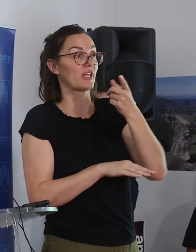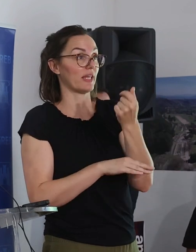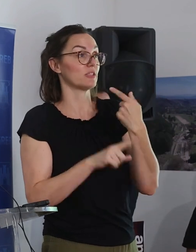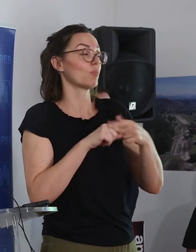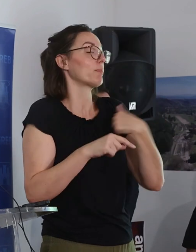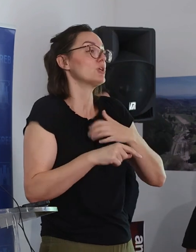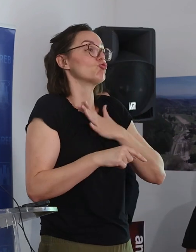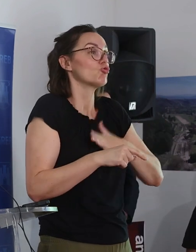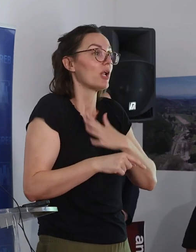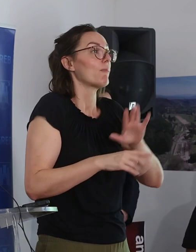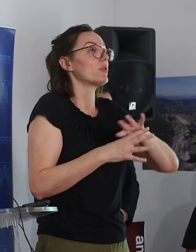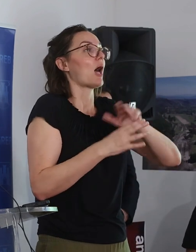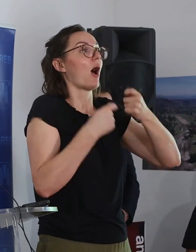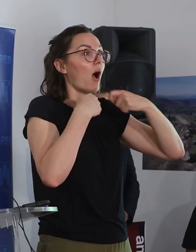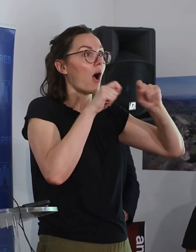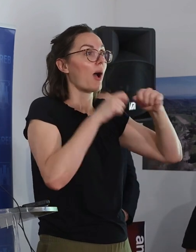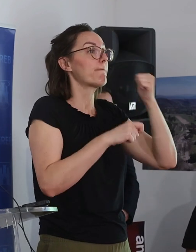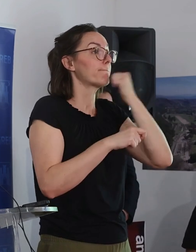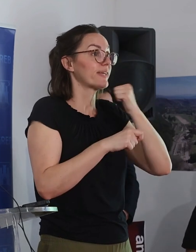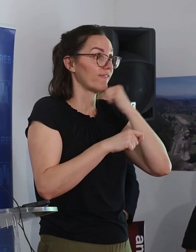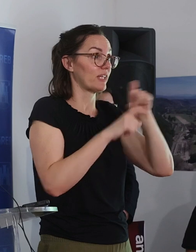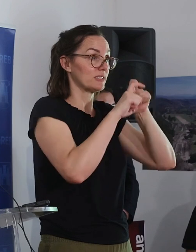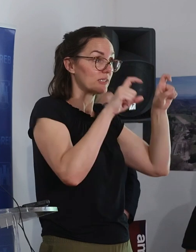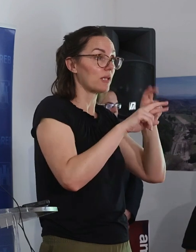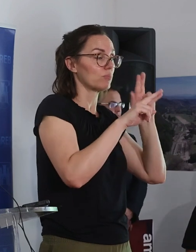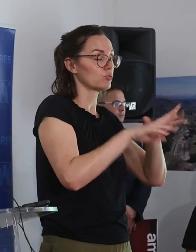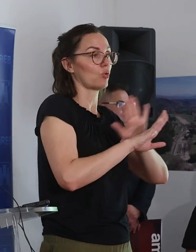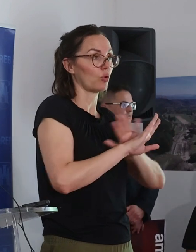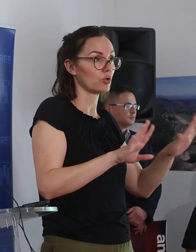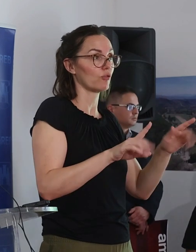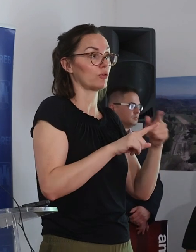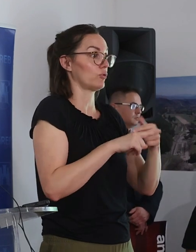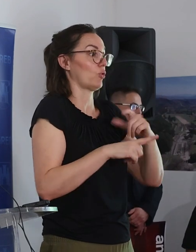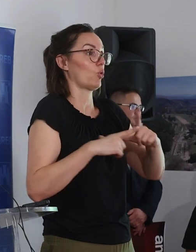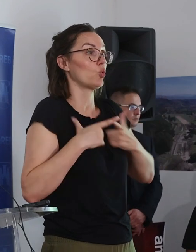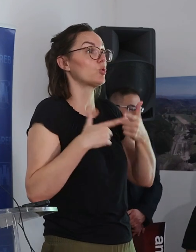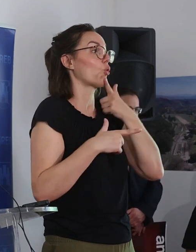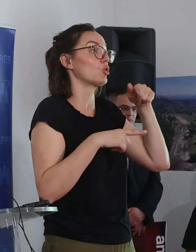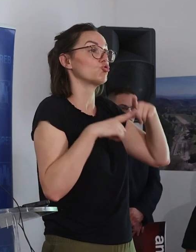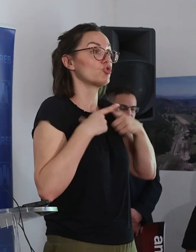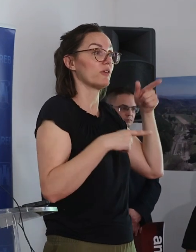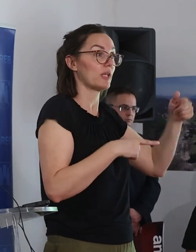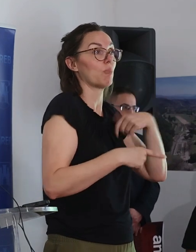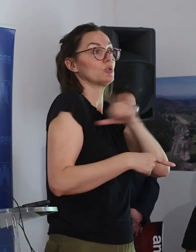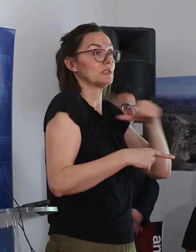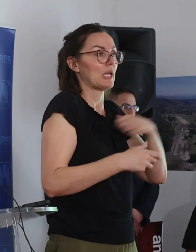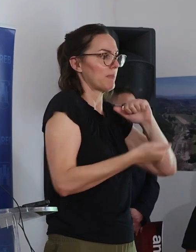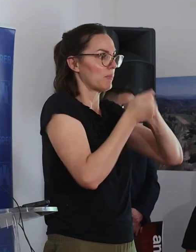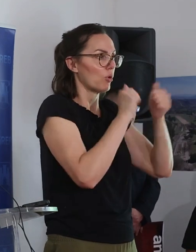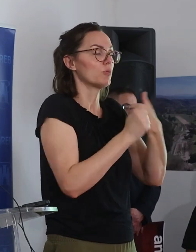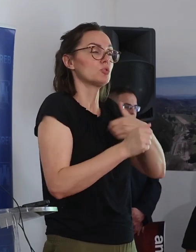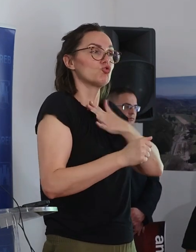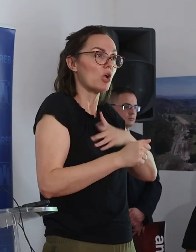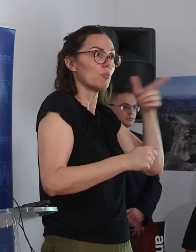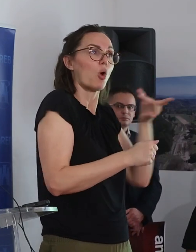ima interesu da obnova prijatnih zgrada koju organizira država ili koju stanari sami organiziraju, tako da je samo organizirana obnova, da ide što